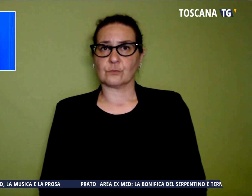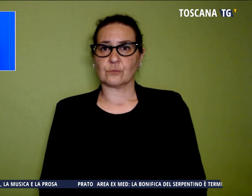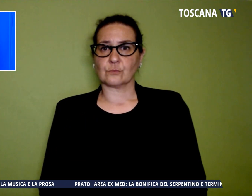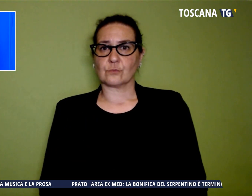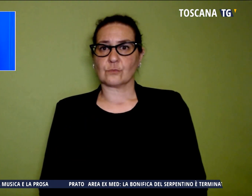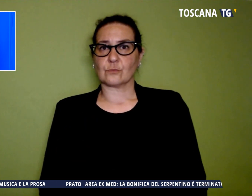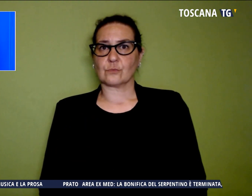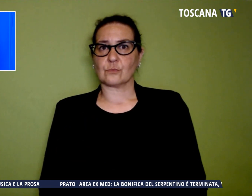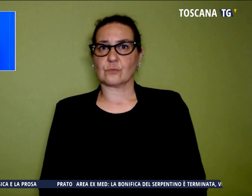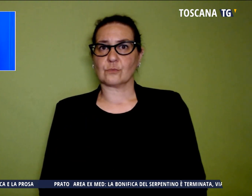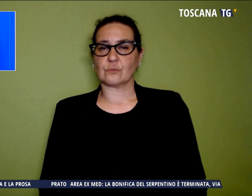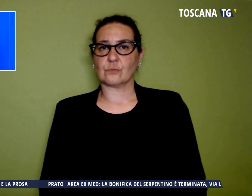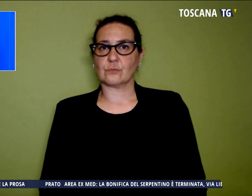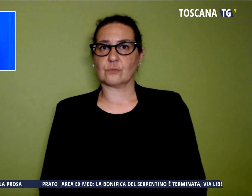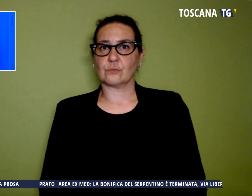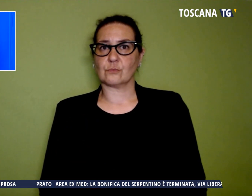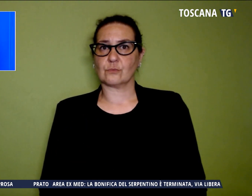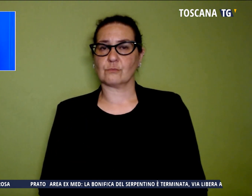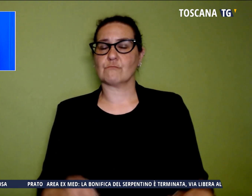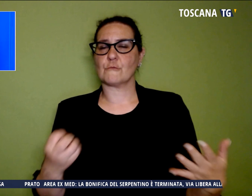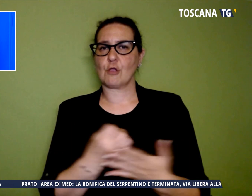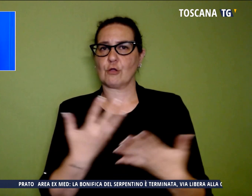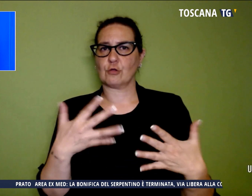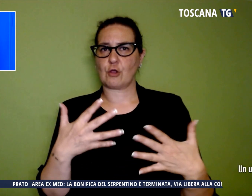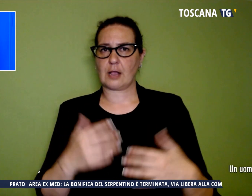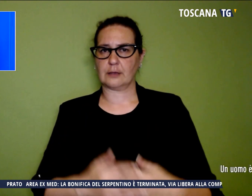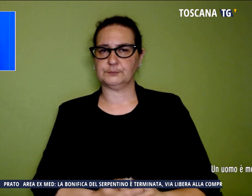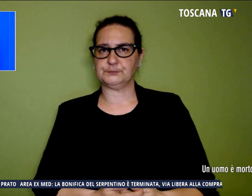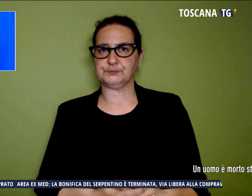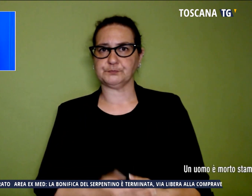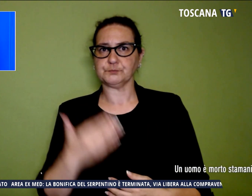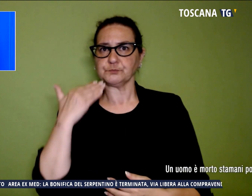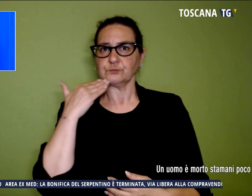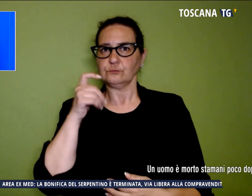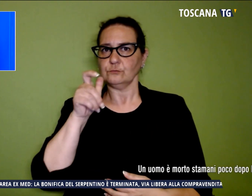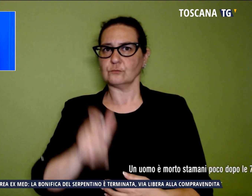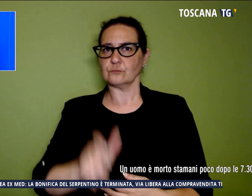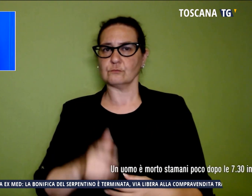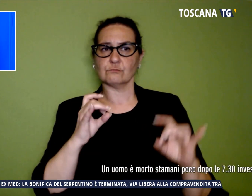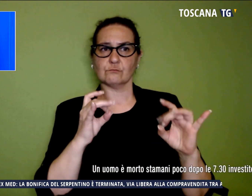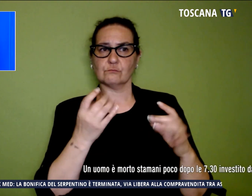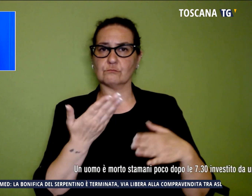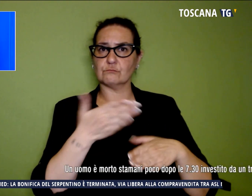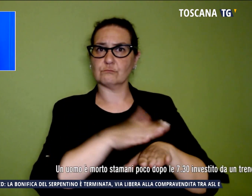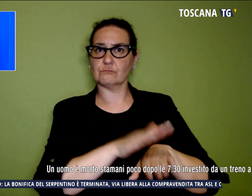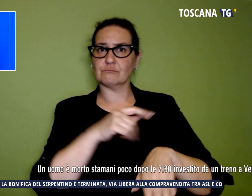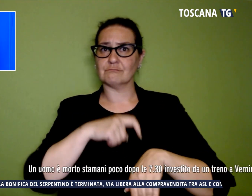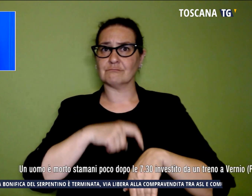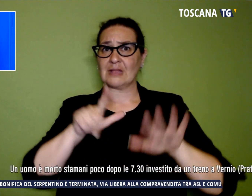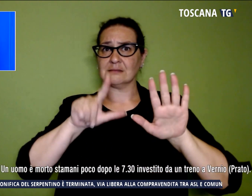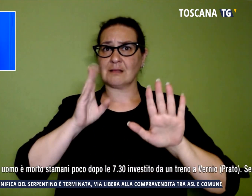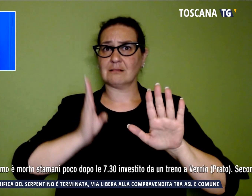Partiamo adesso con la cronaca. Un uomo è morto stamani, poco dopo le 7.30,